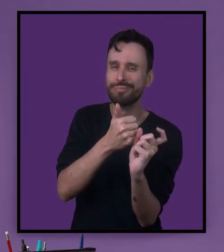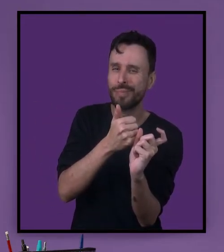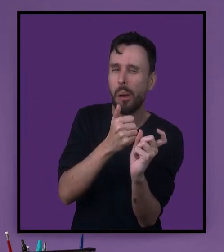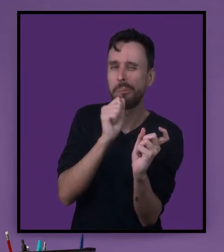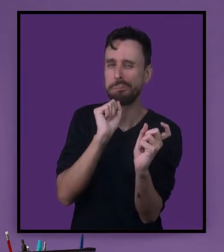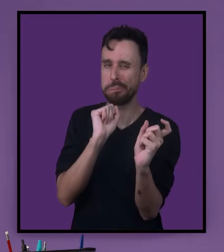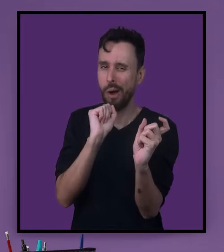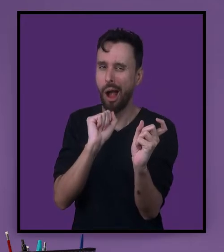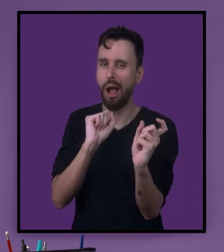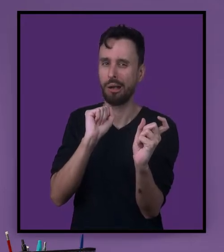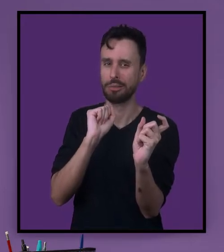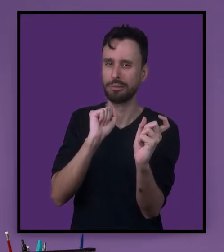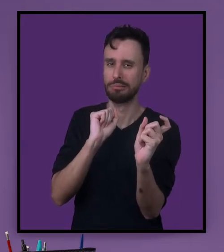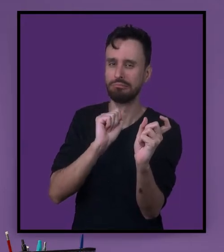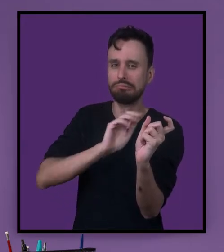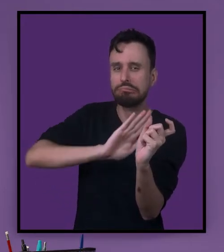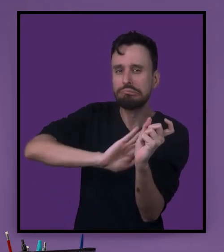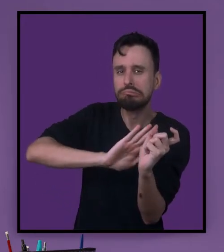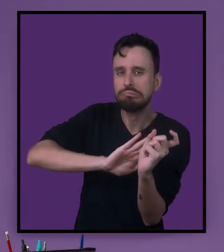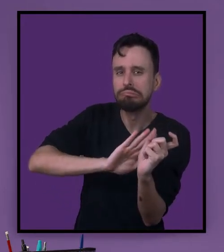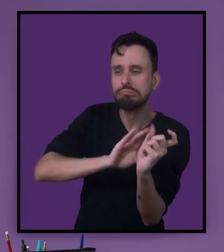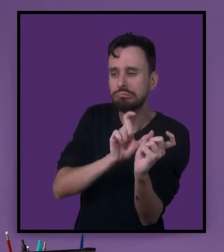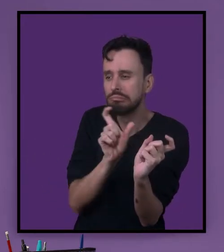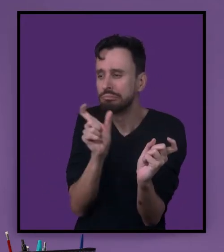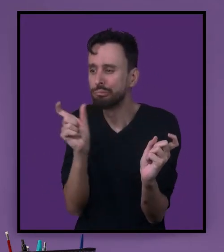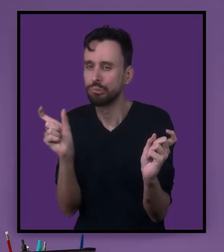sentido desagradável por outra.